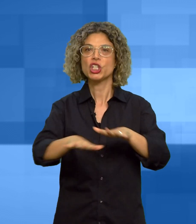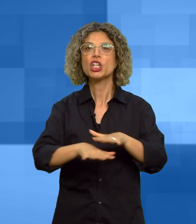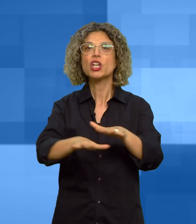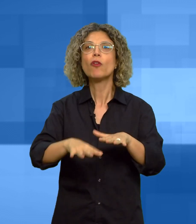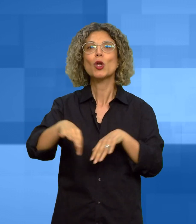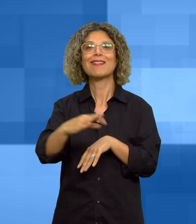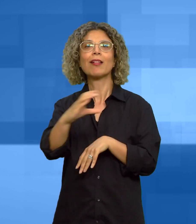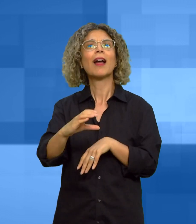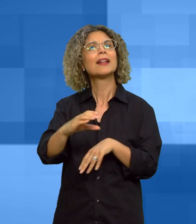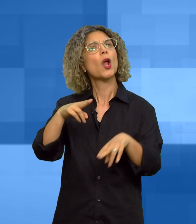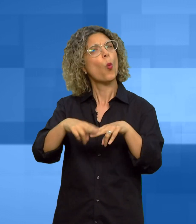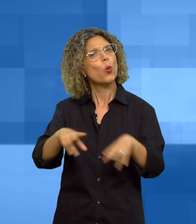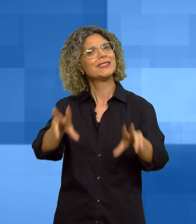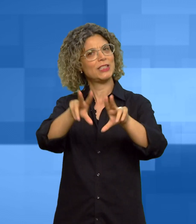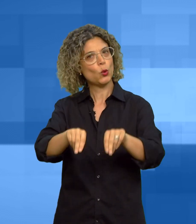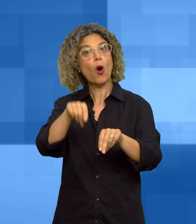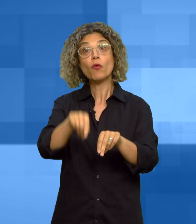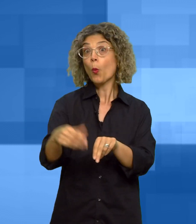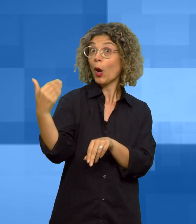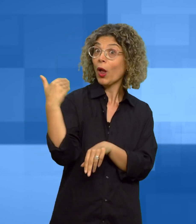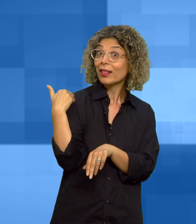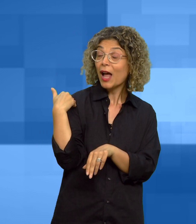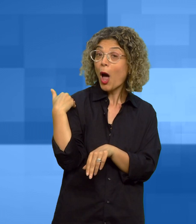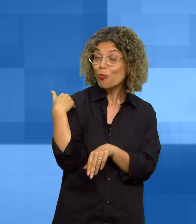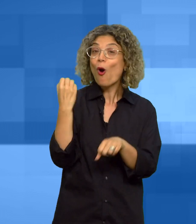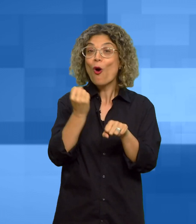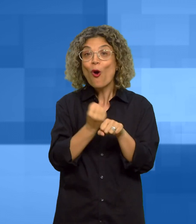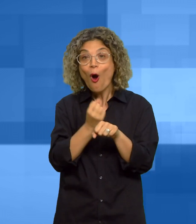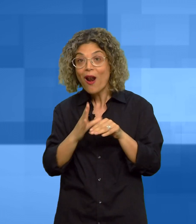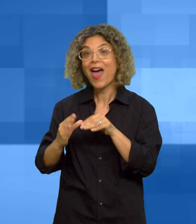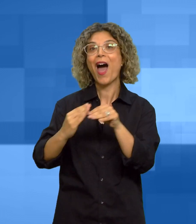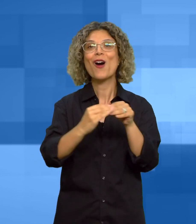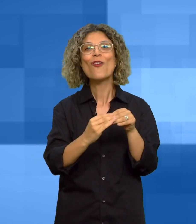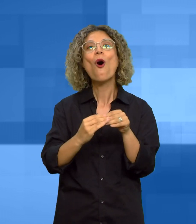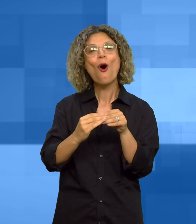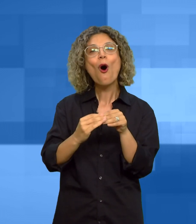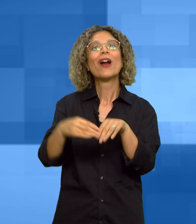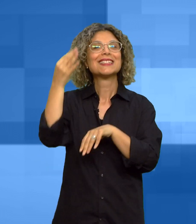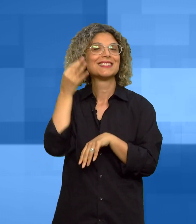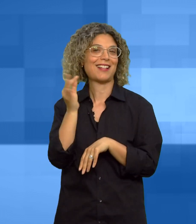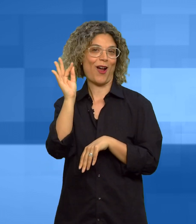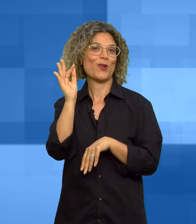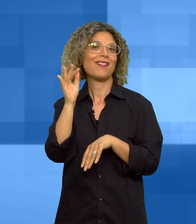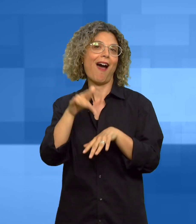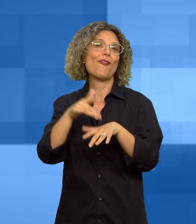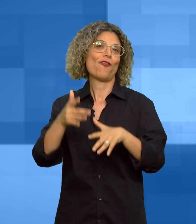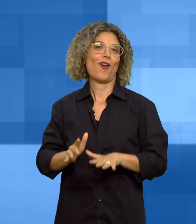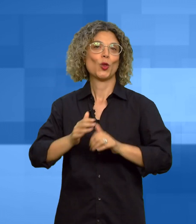scivolo di alaggio di Santa Caterina, recentemente interessato da lavori di manutenzione straordinaria.